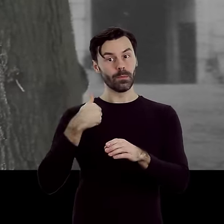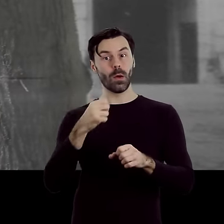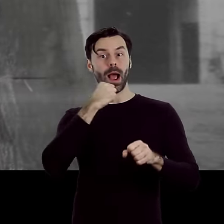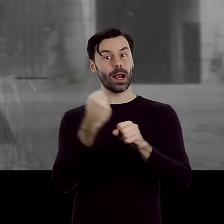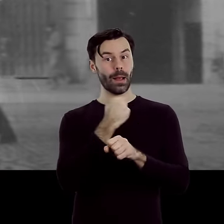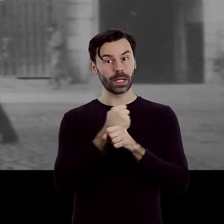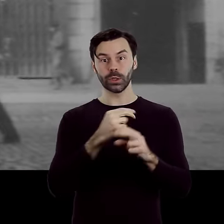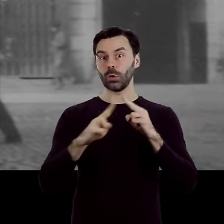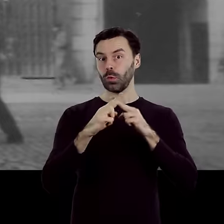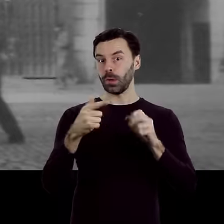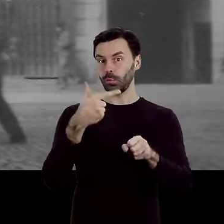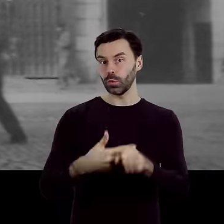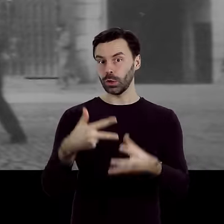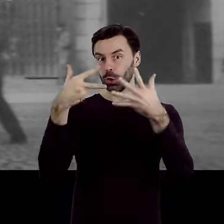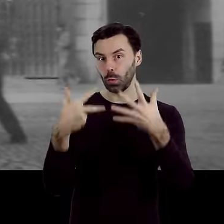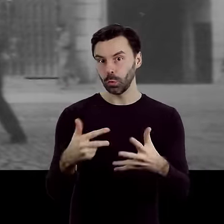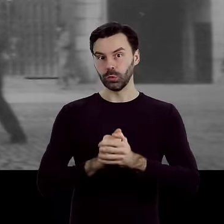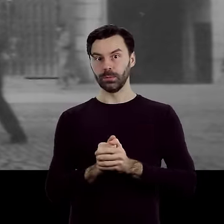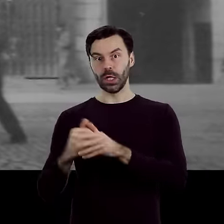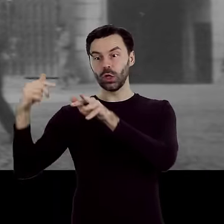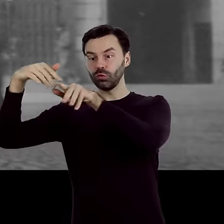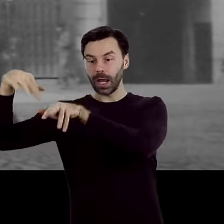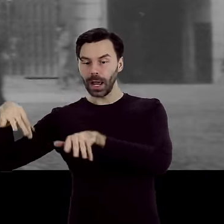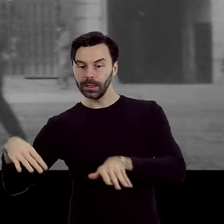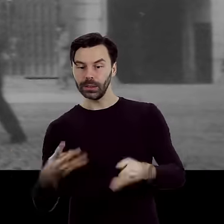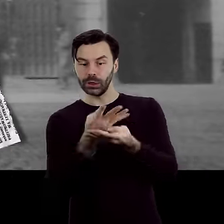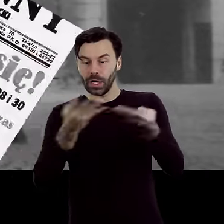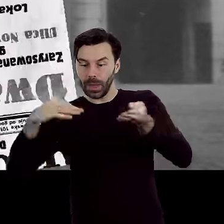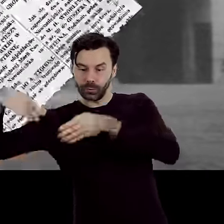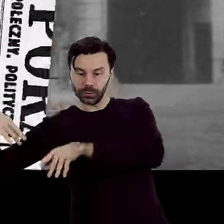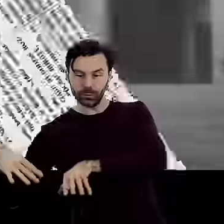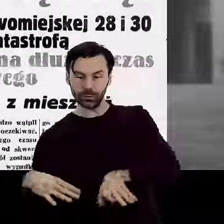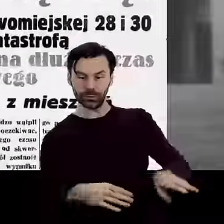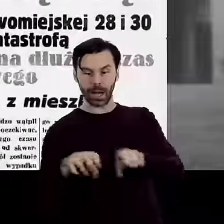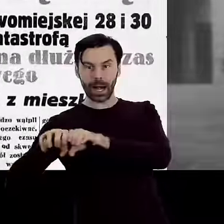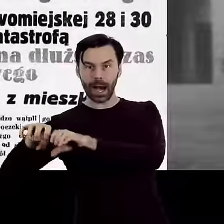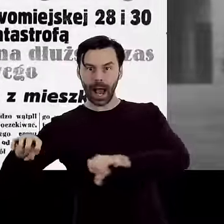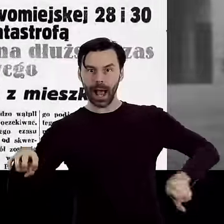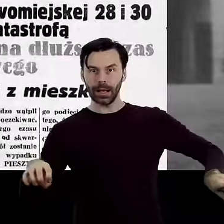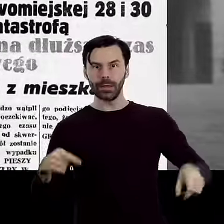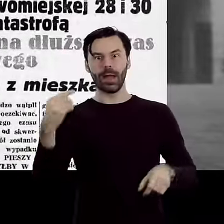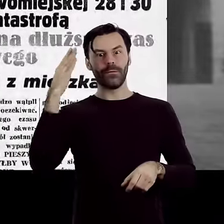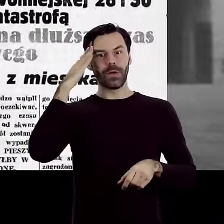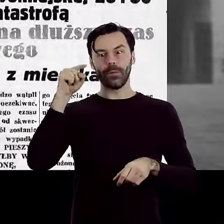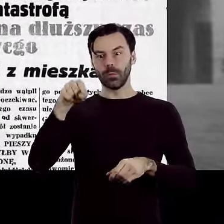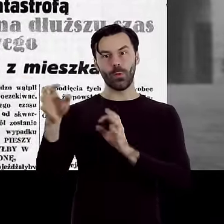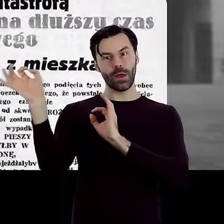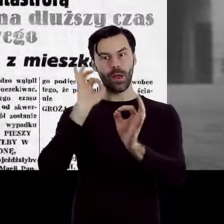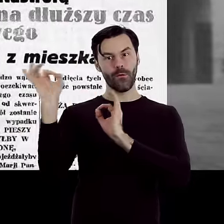dwudziestym ósmym. Rzeka płynęła pod nią w kanale. Z doniesień prasowych możemy dowiedzieć się o tym, że budynek ten